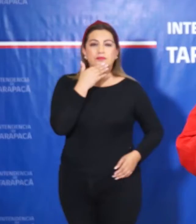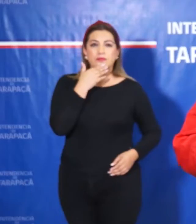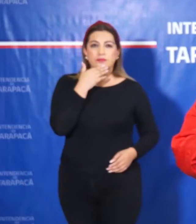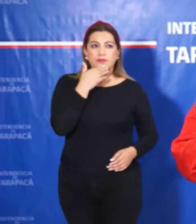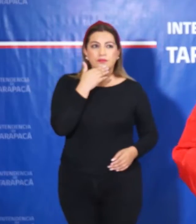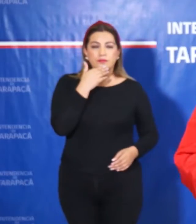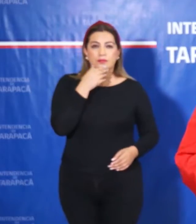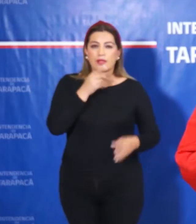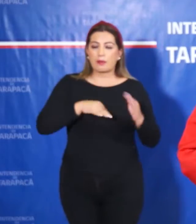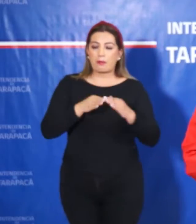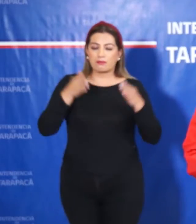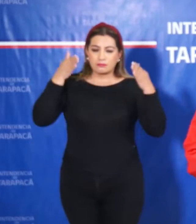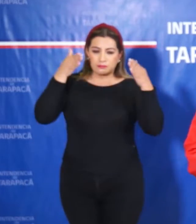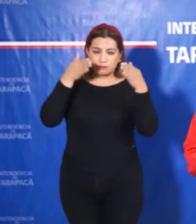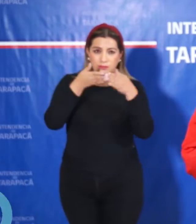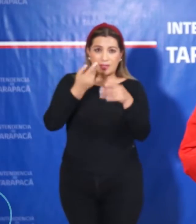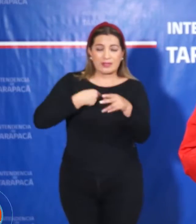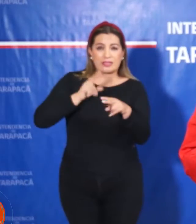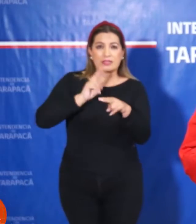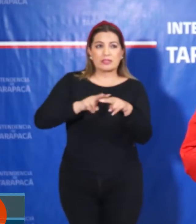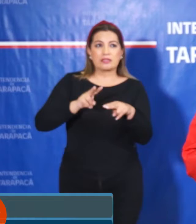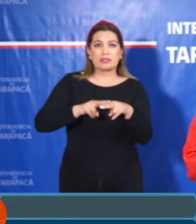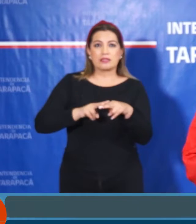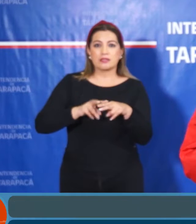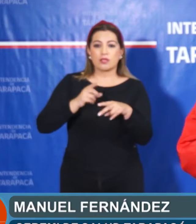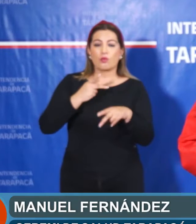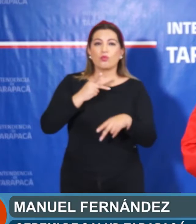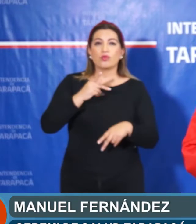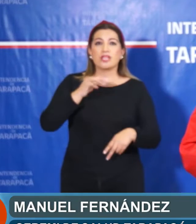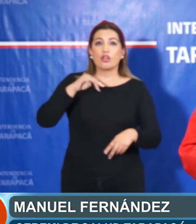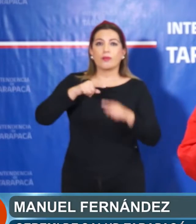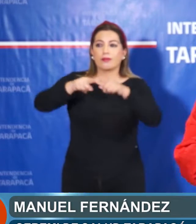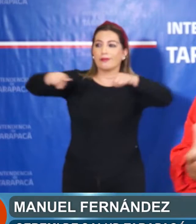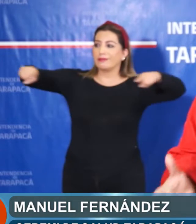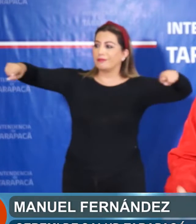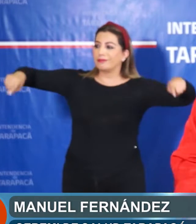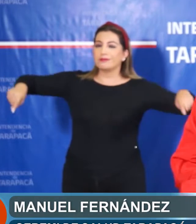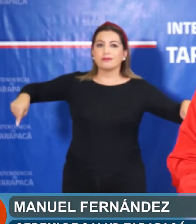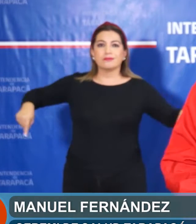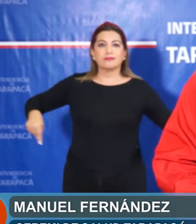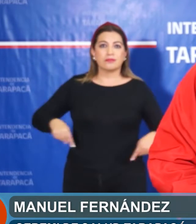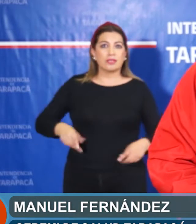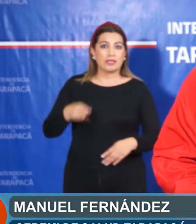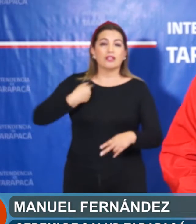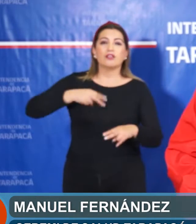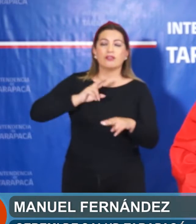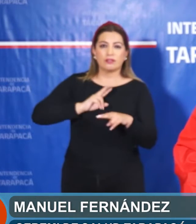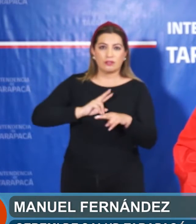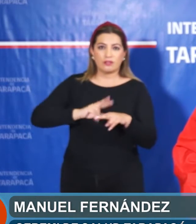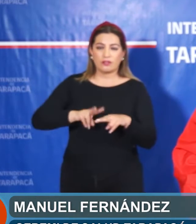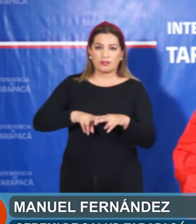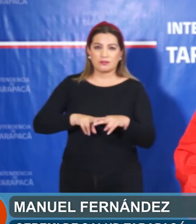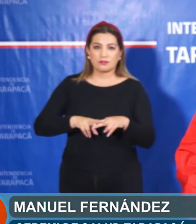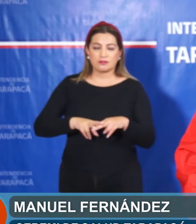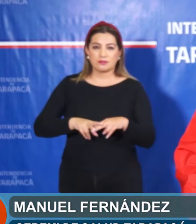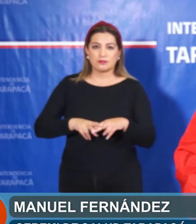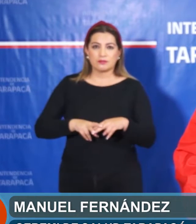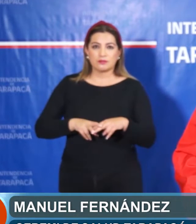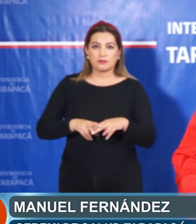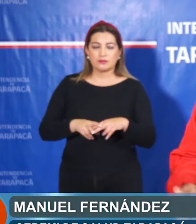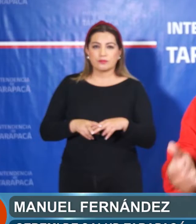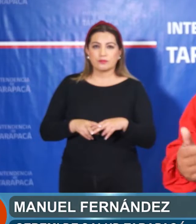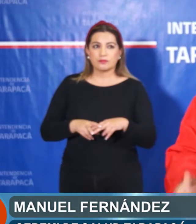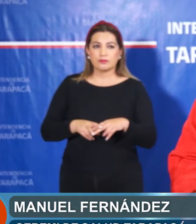La concentración de casos que se genera por kilómetro cuadrado y también lo que es la capacidad de respuesta que pueda generar, digamos en este caso, la